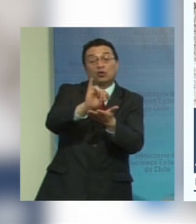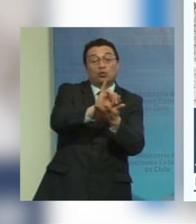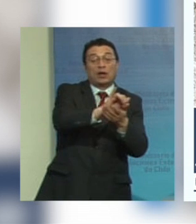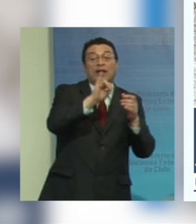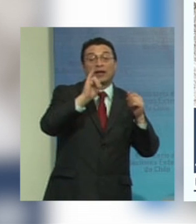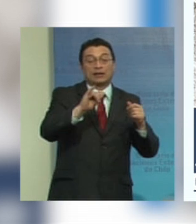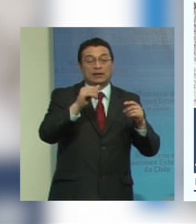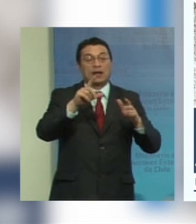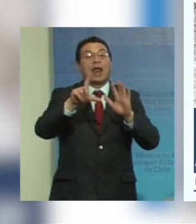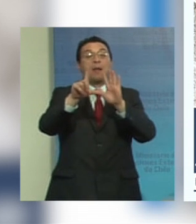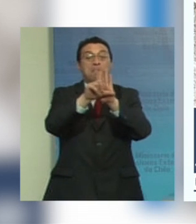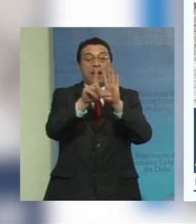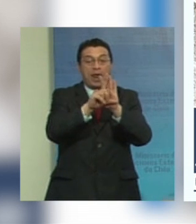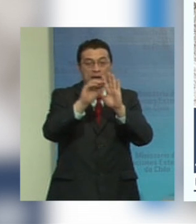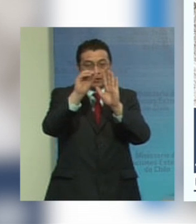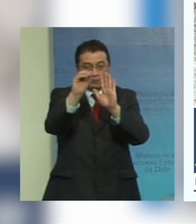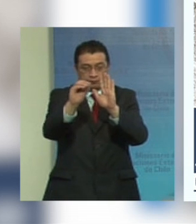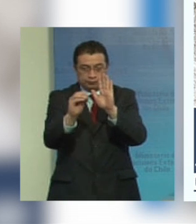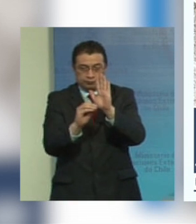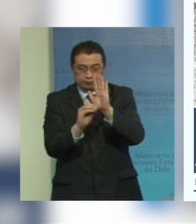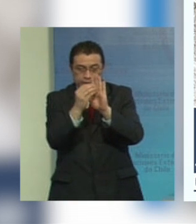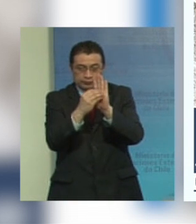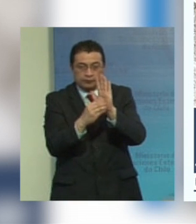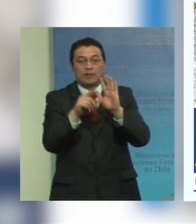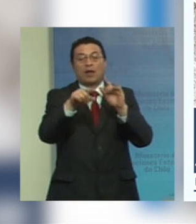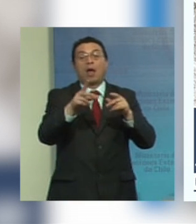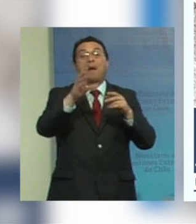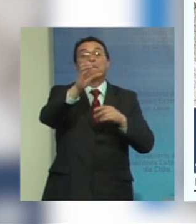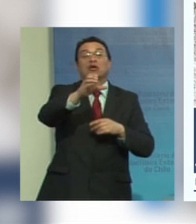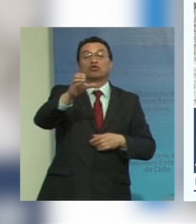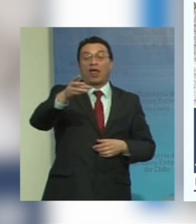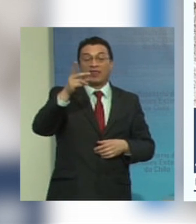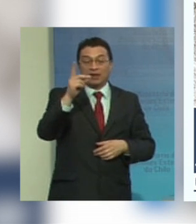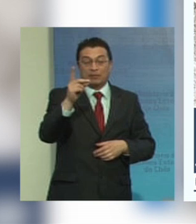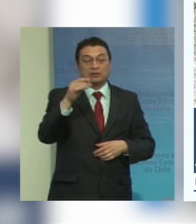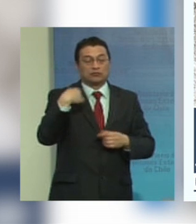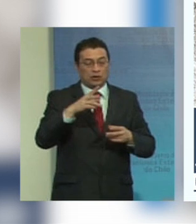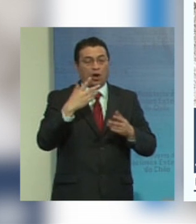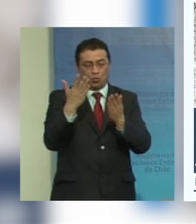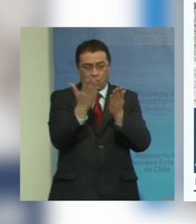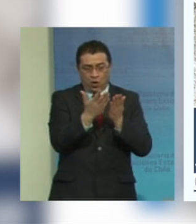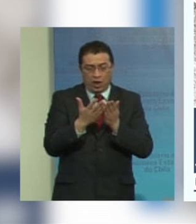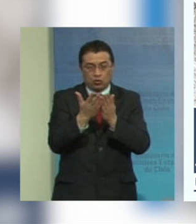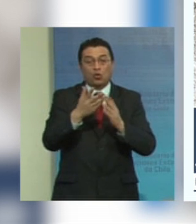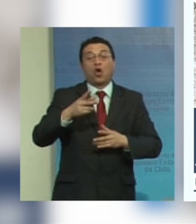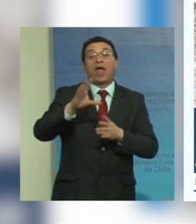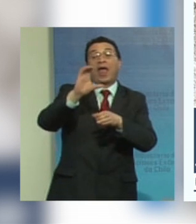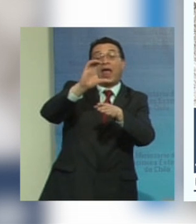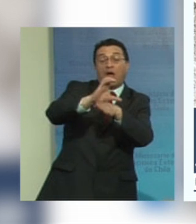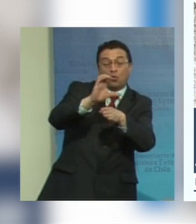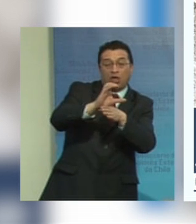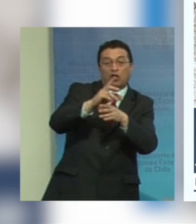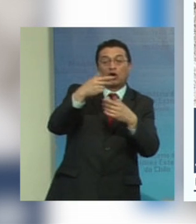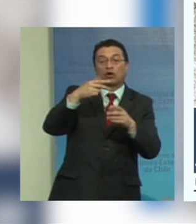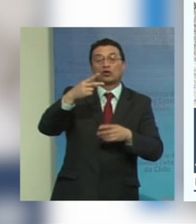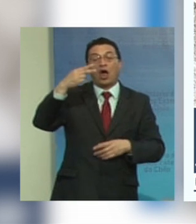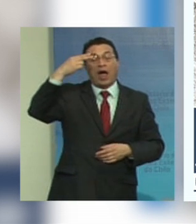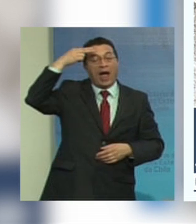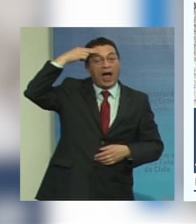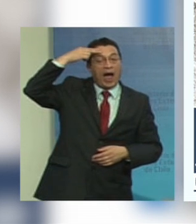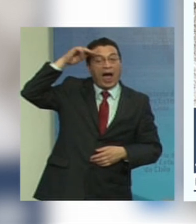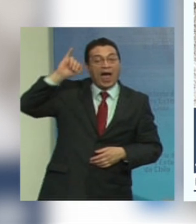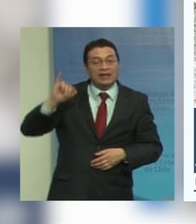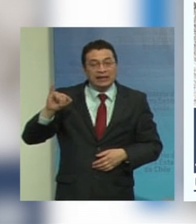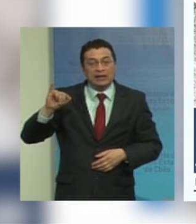marcos legislativos de las personas con discapacidad hicimos un estudio sobre Ecuador otro sobre Haití estamos